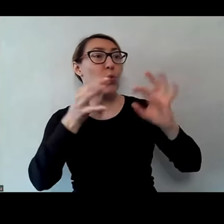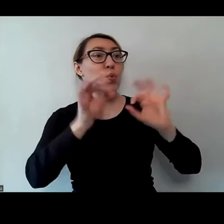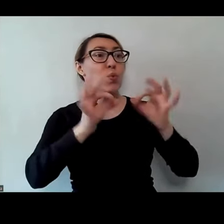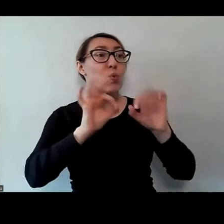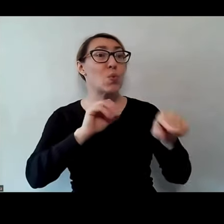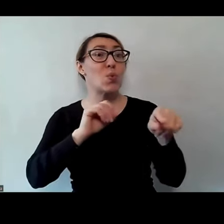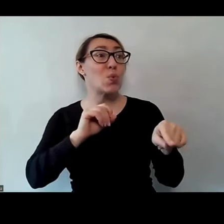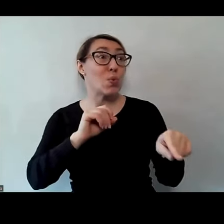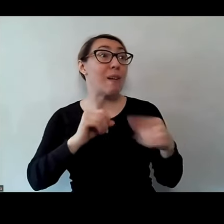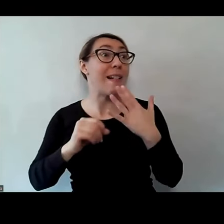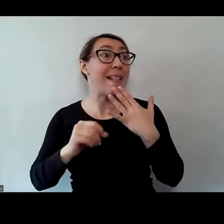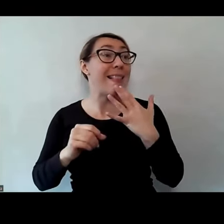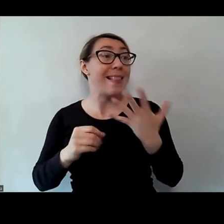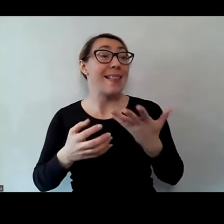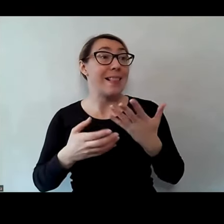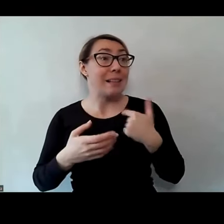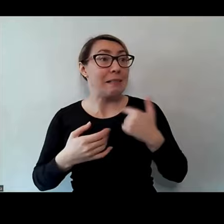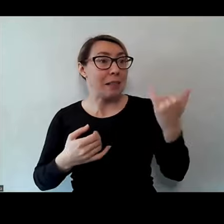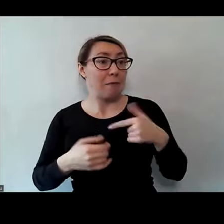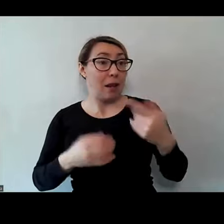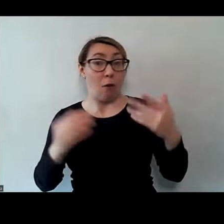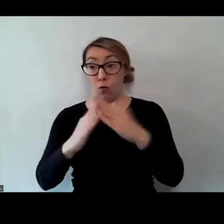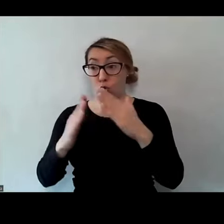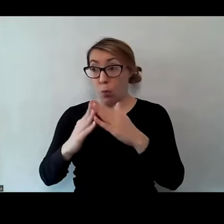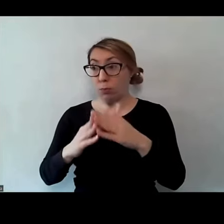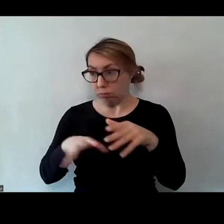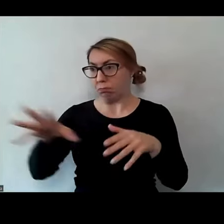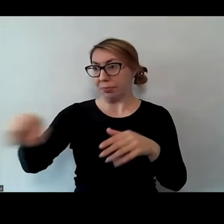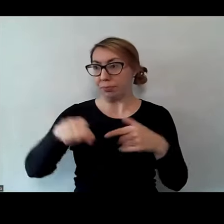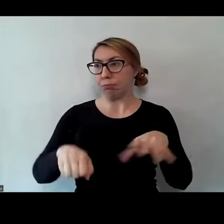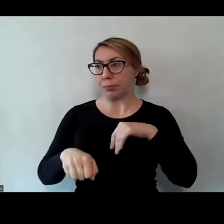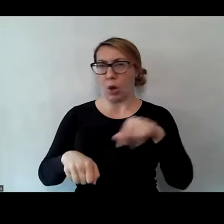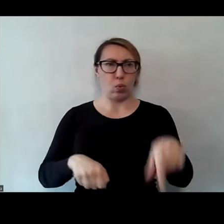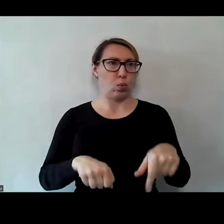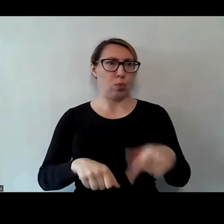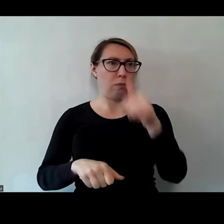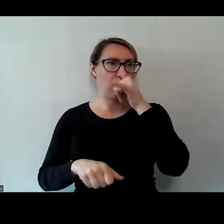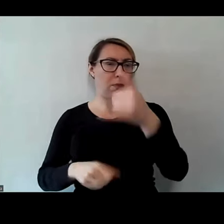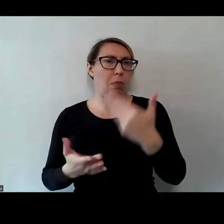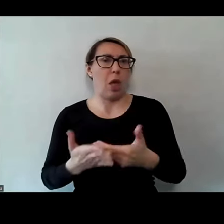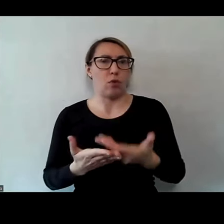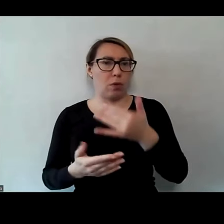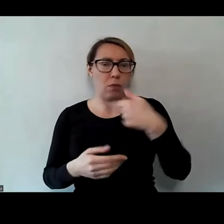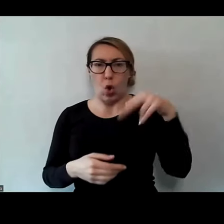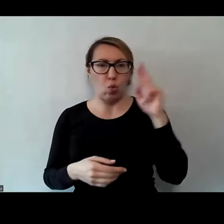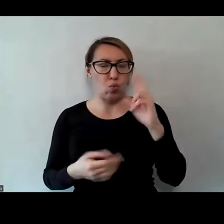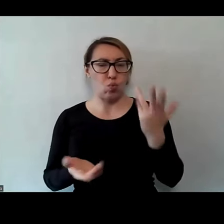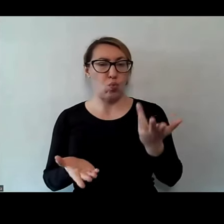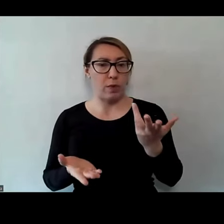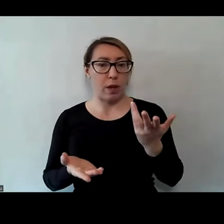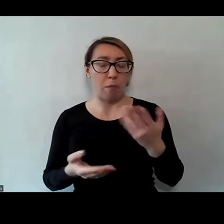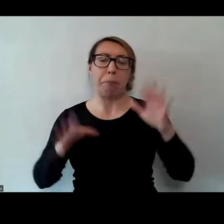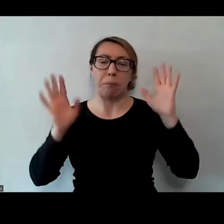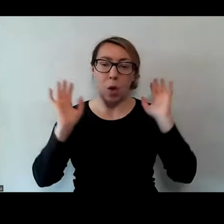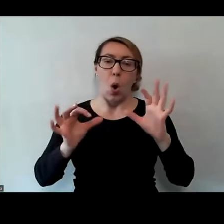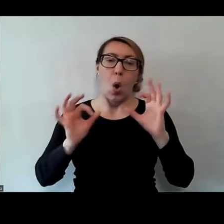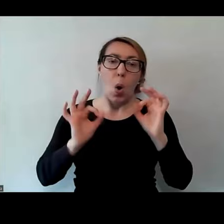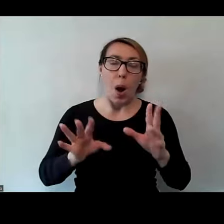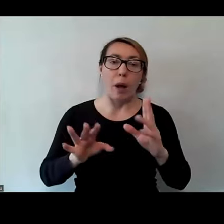cukierek, który zazwyczaj bierze, kiedy leży w domu. Nie rozumie, dlaczego nie musi wziąć. Ale okej, załóżmy, że pod wpływem